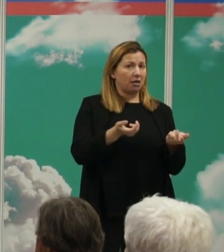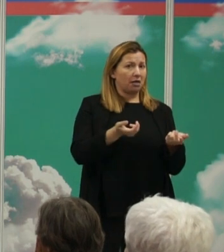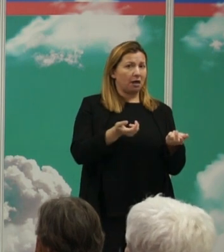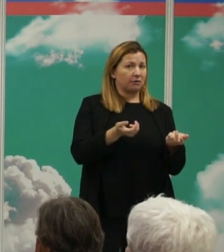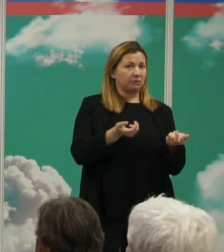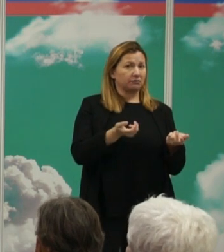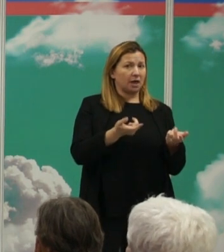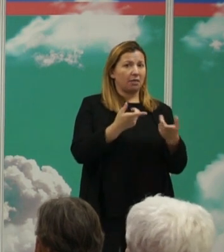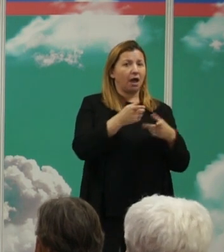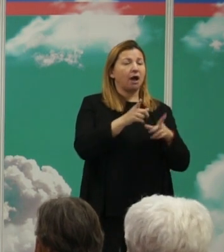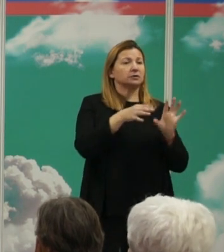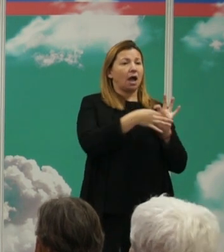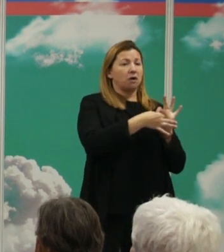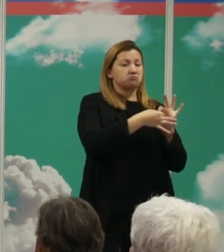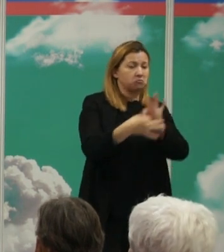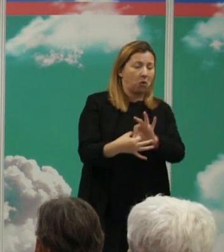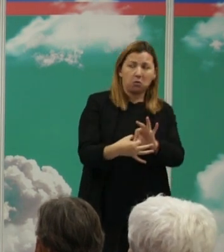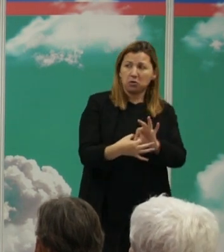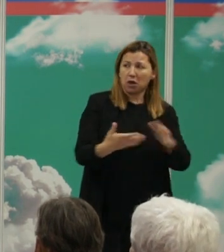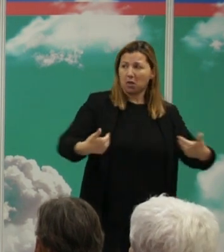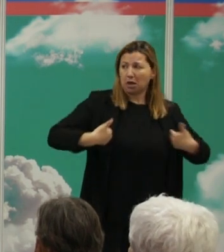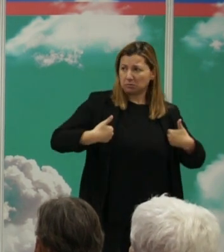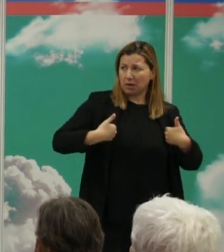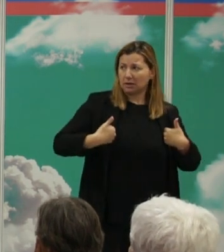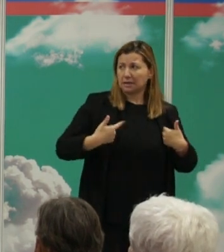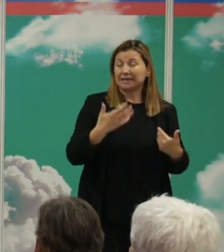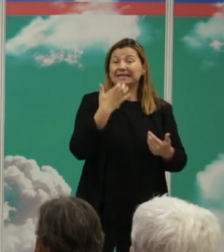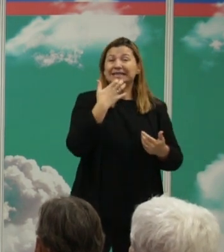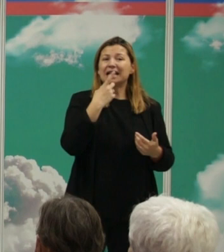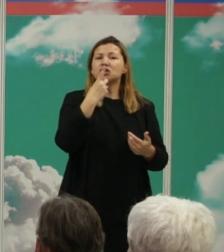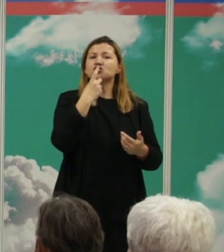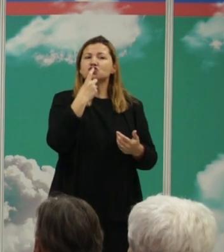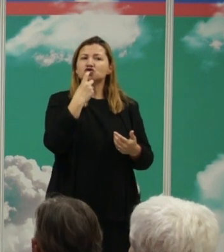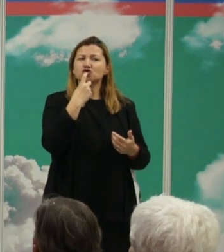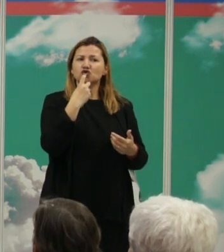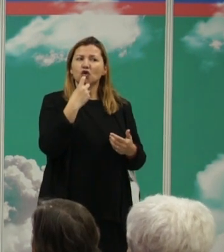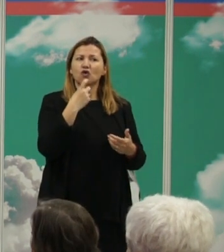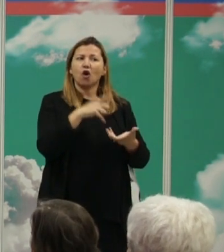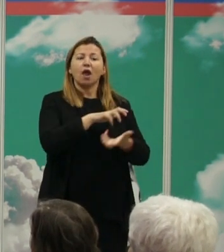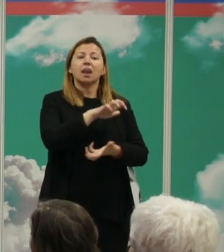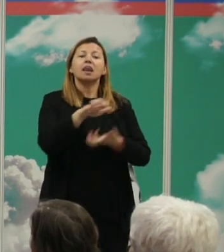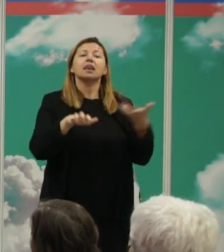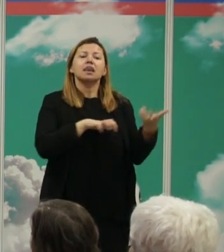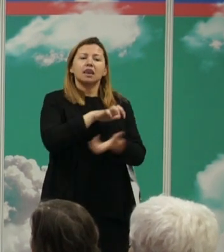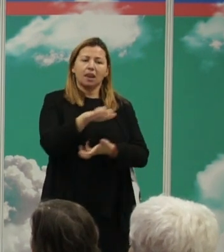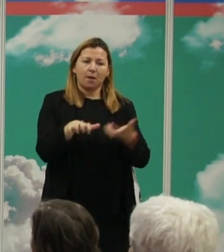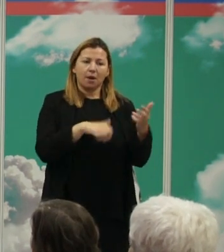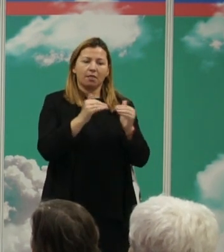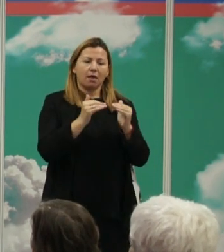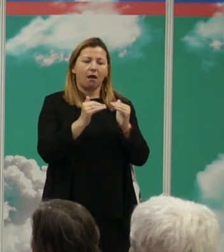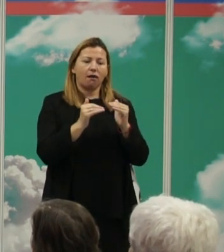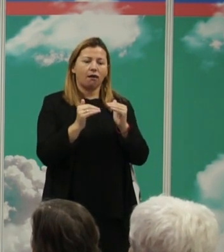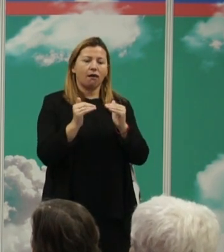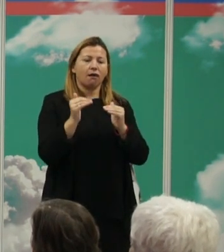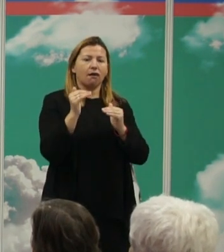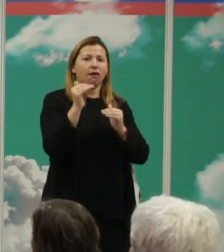al lado del chimpancés para decirlo así de forma si es en rojo es porque la violencia es significativamente superior de lo